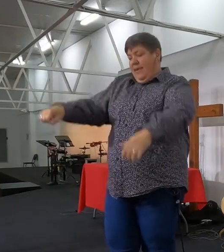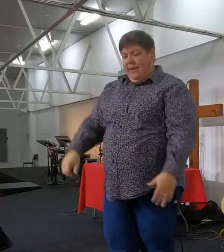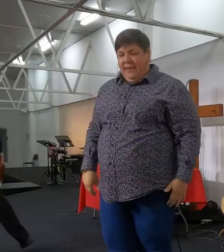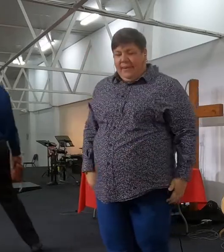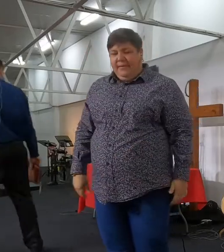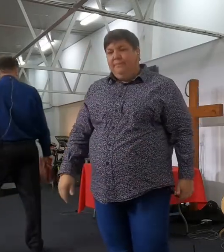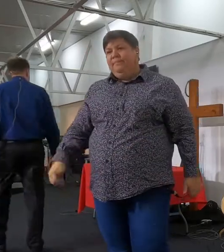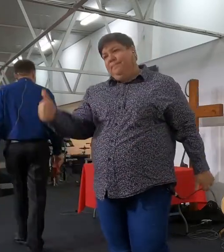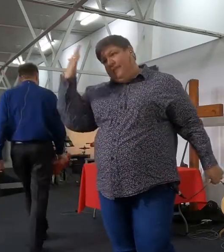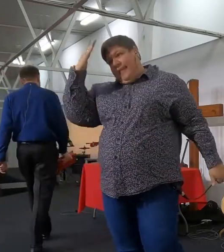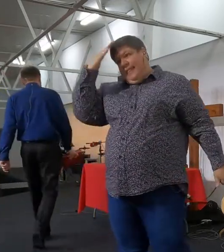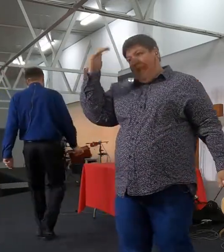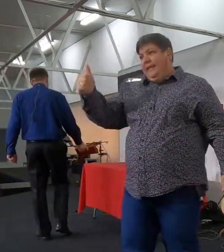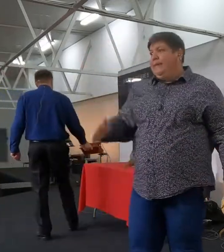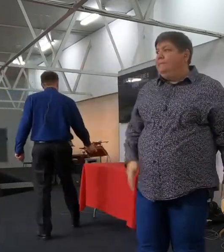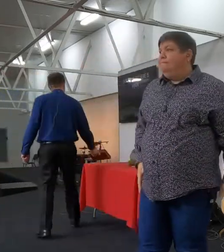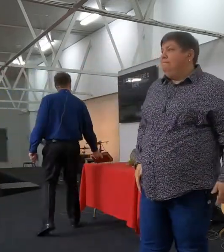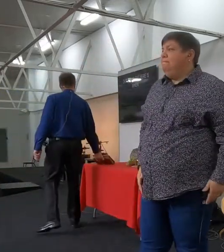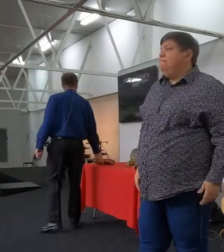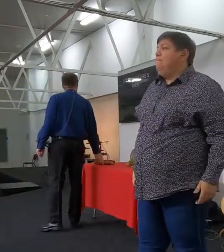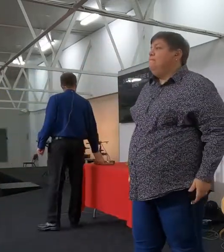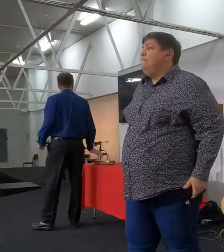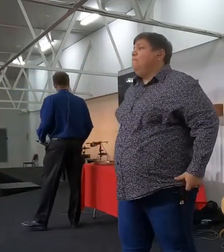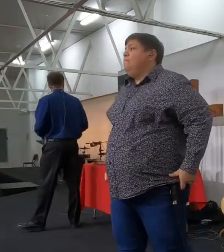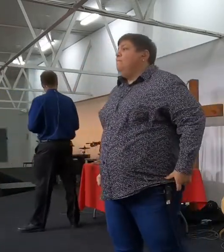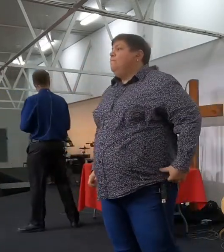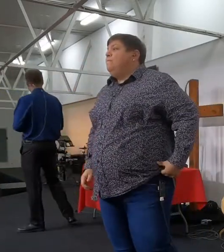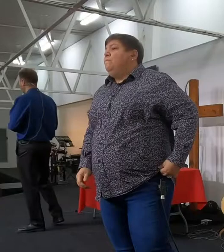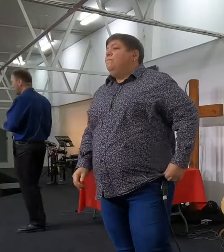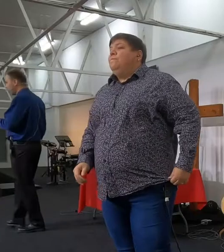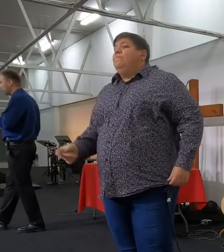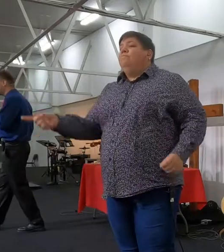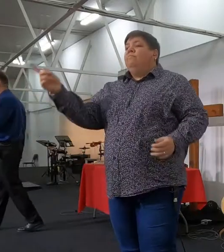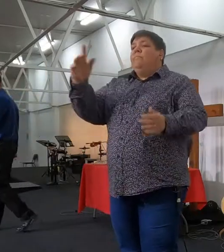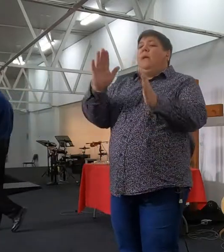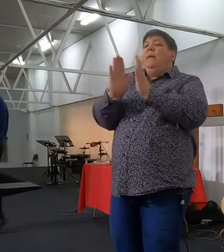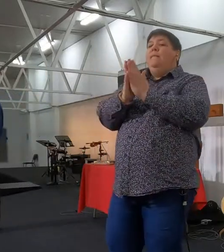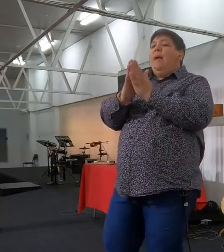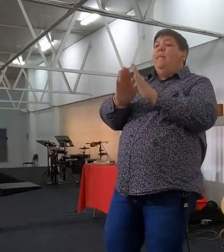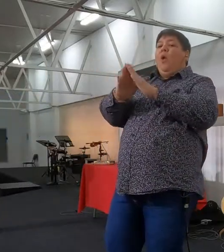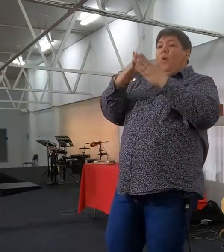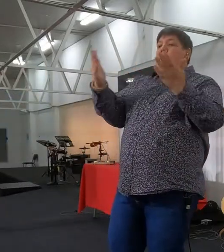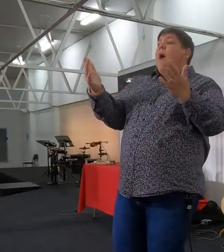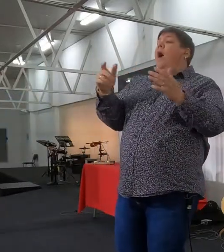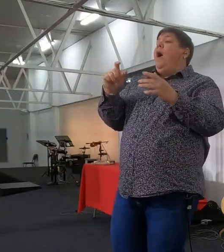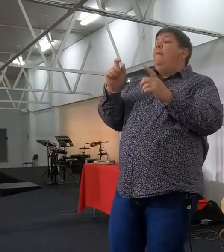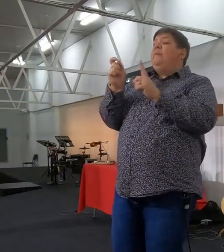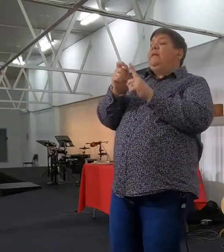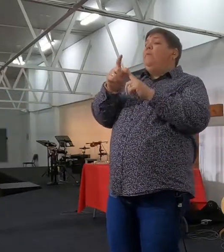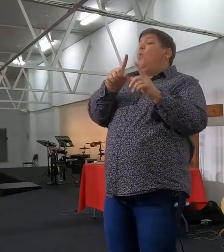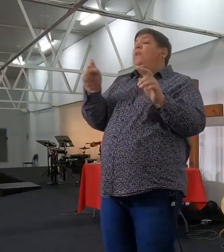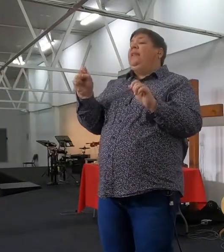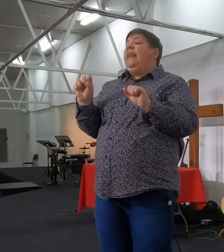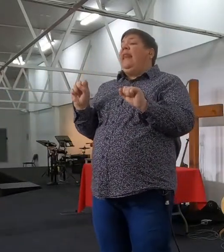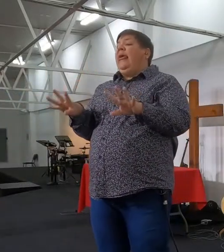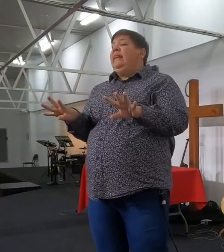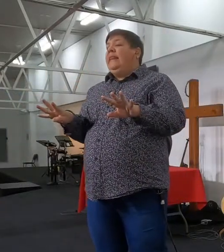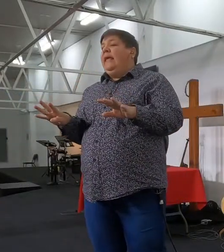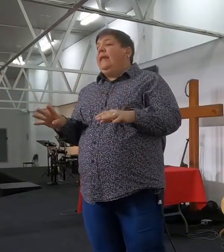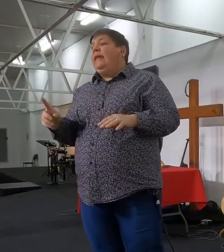Amen, baie dankie, jy kan jou sitplek inneem, en jou Bible opmaak met Pesalm 119, en ons gaan vers 1 en 19